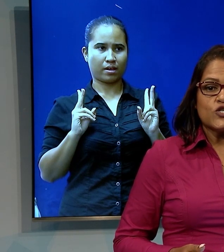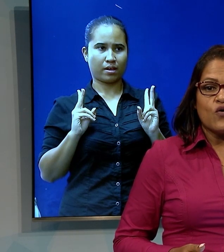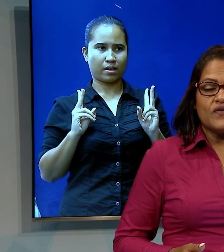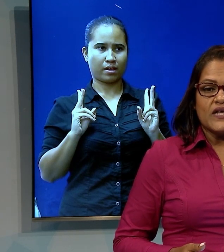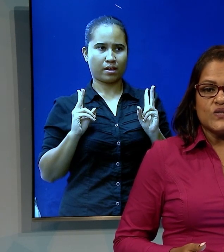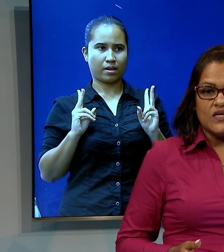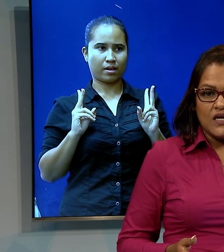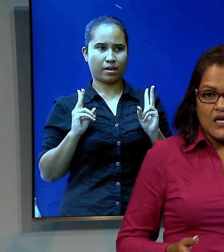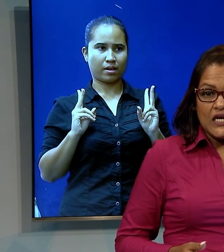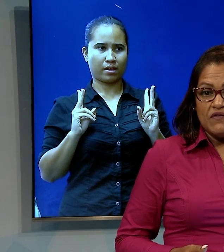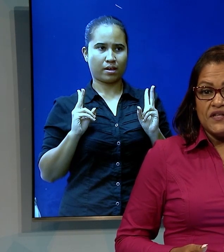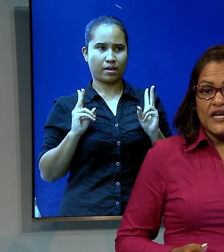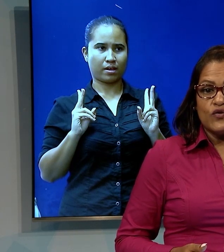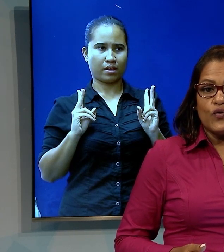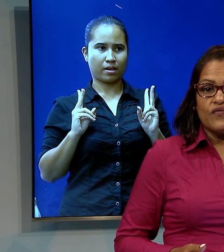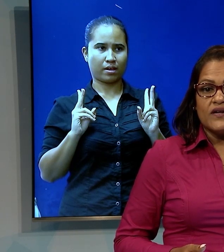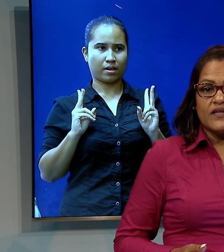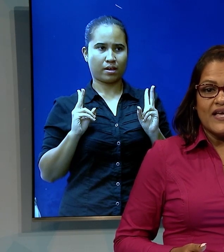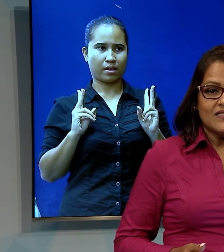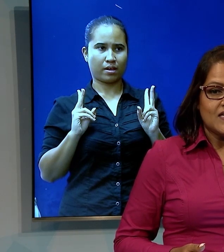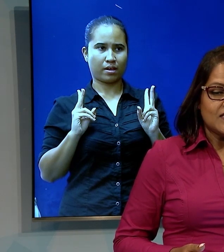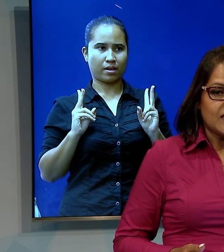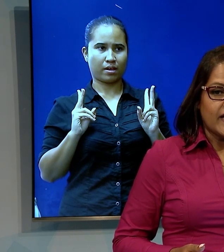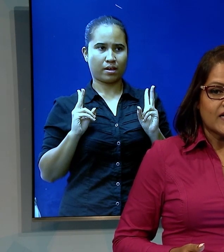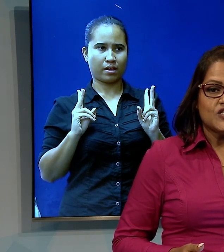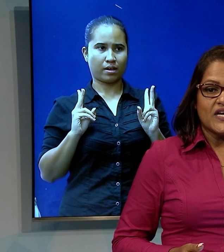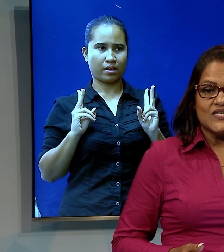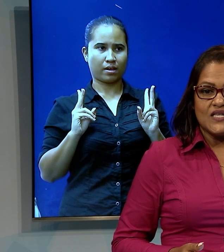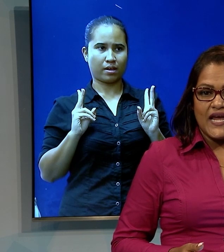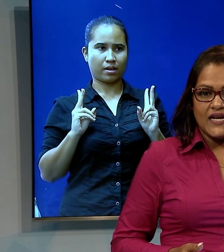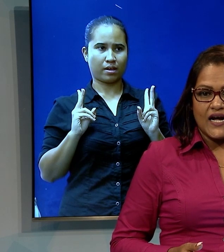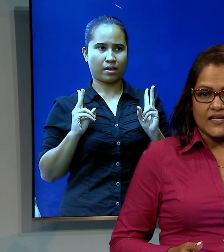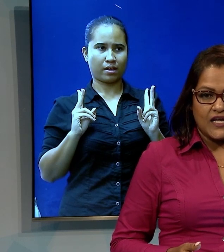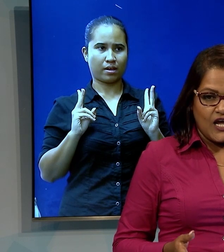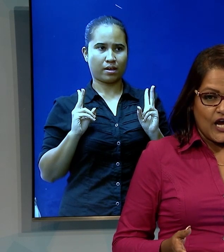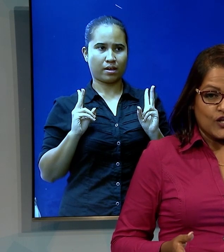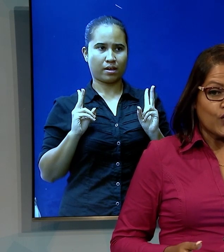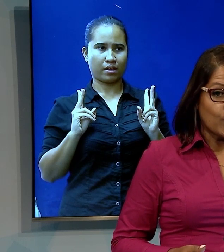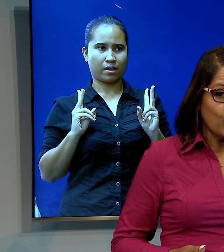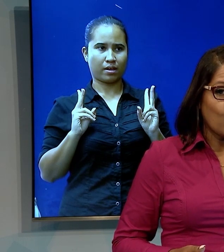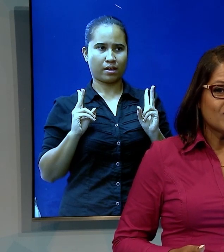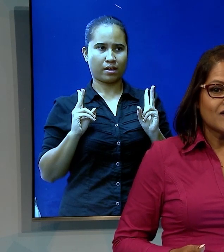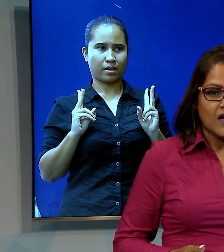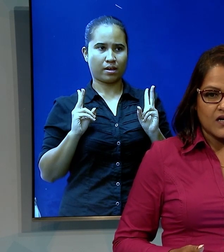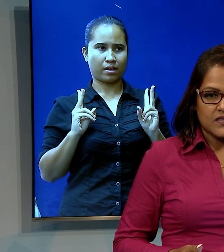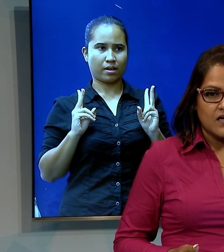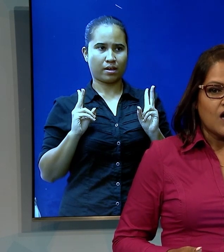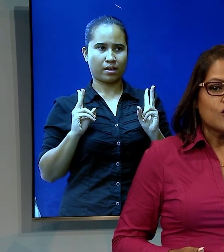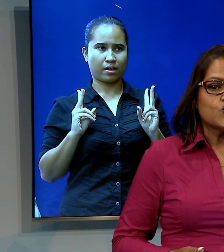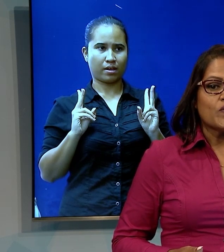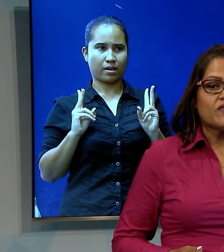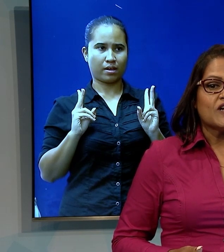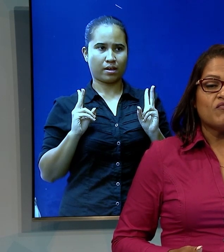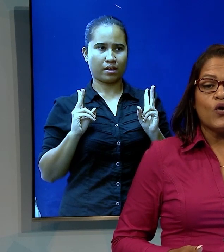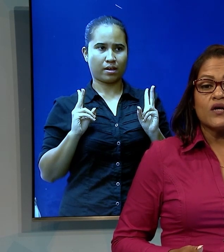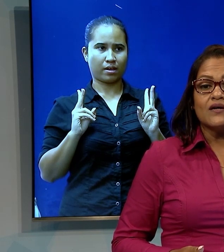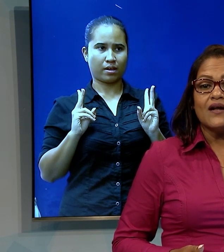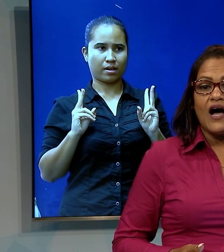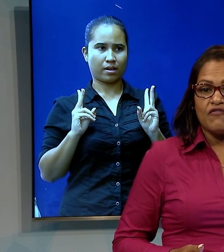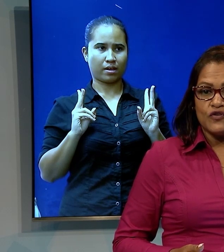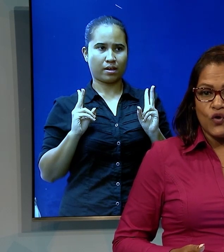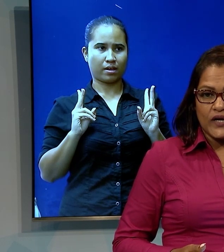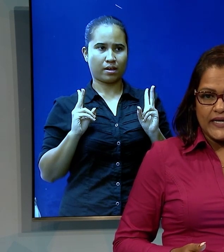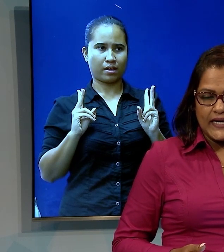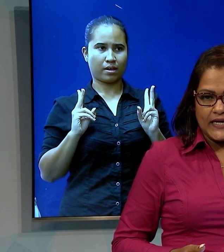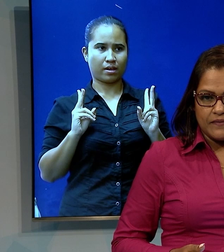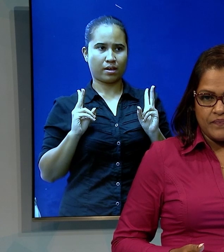gehouden persconferentie heeft de directeur van het NCCR, Jerry Sleijngaard, het gerug ontkracht als zou er vanaf morgen